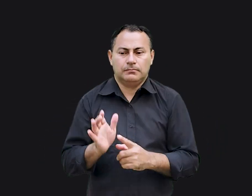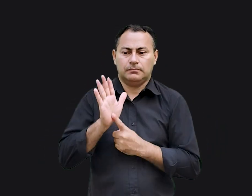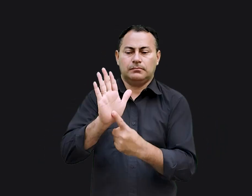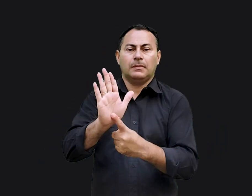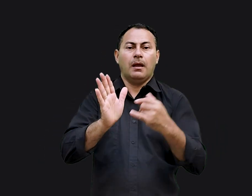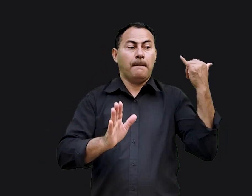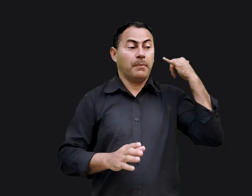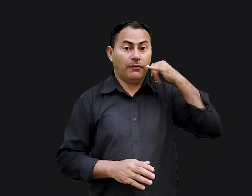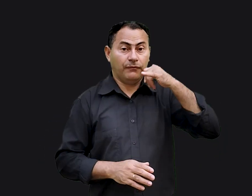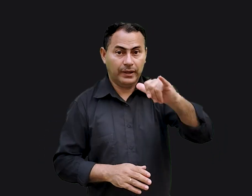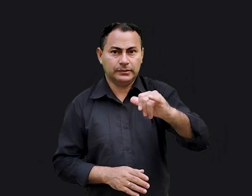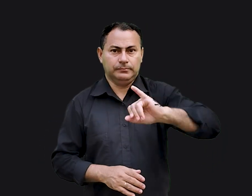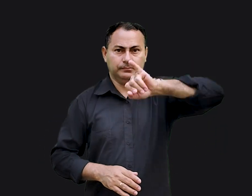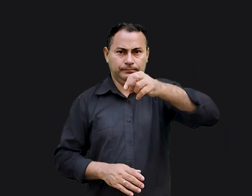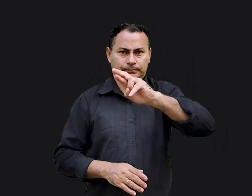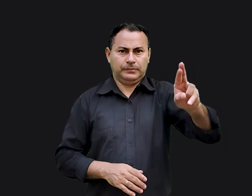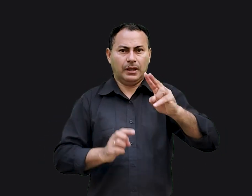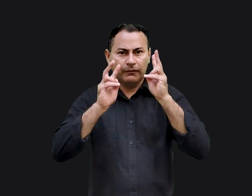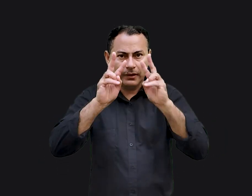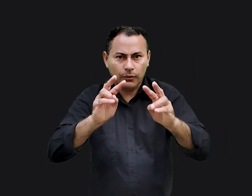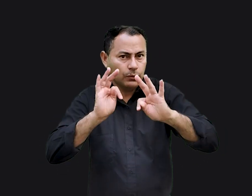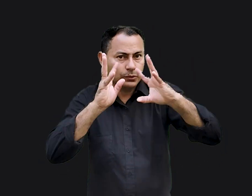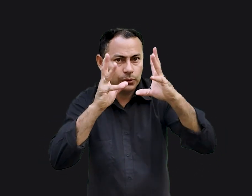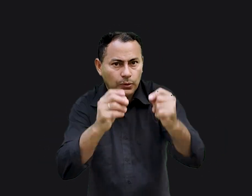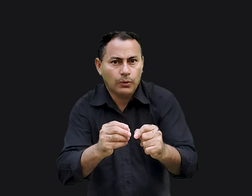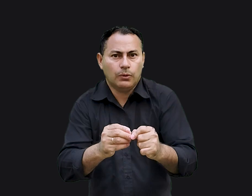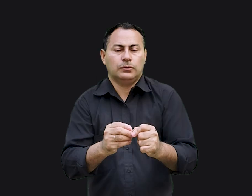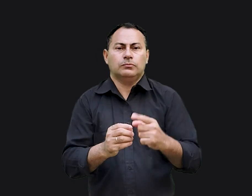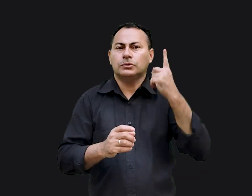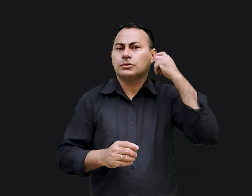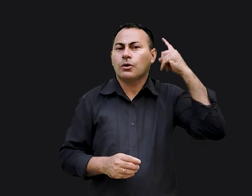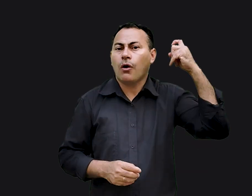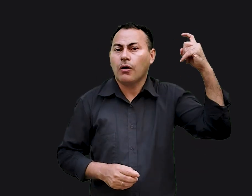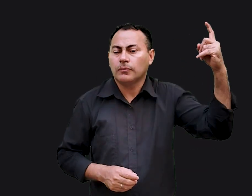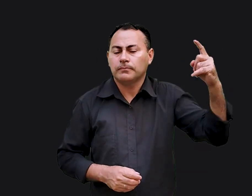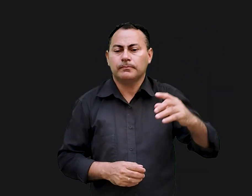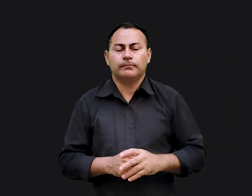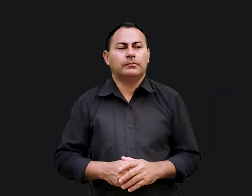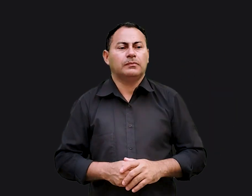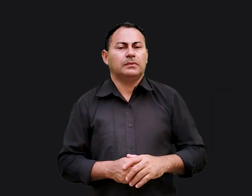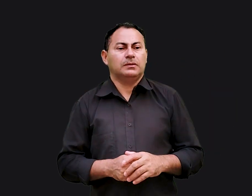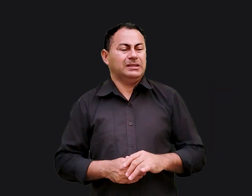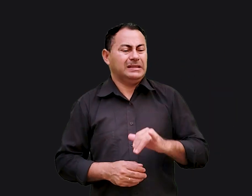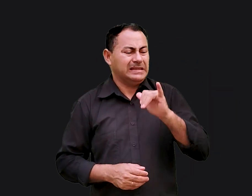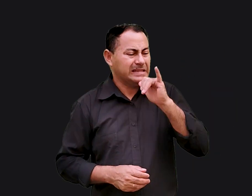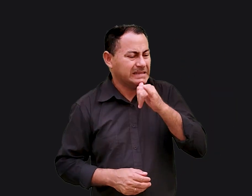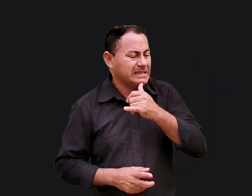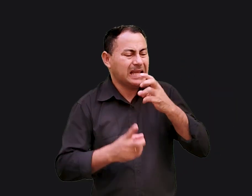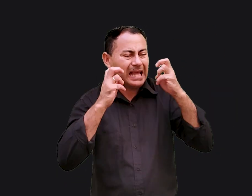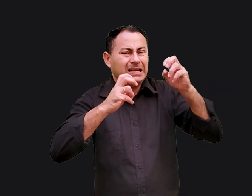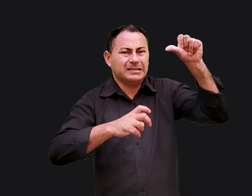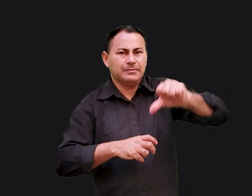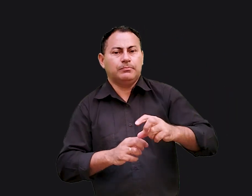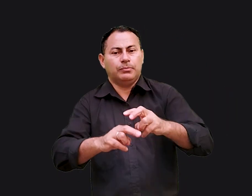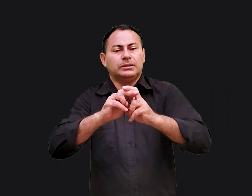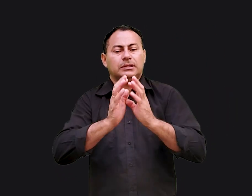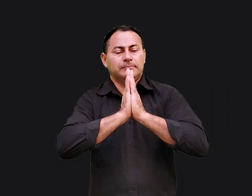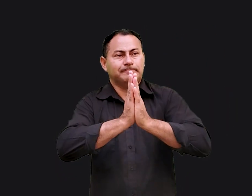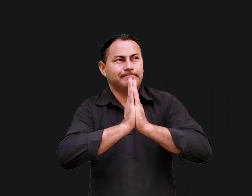Através de uma revelação profética, Jeremias ouviu todos esses sons de horror e é por isso que ele